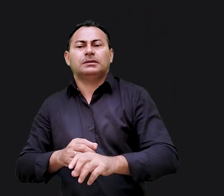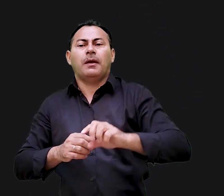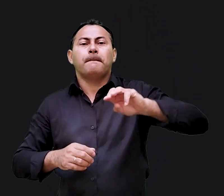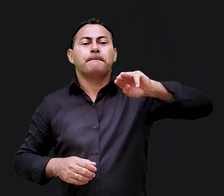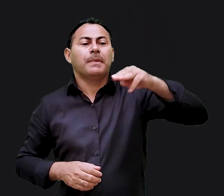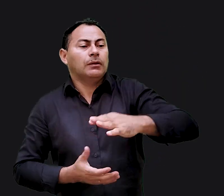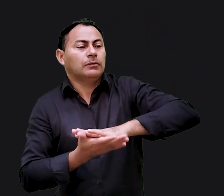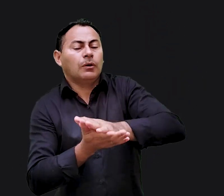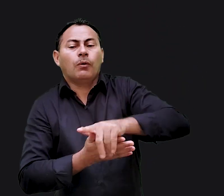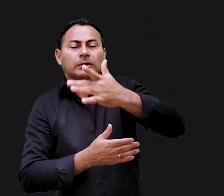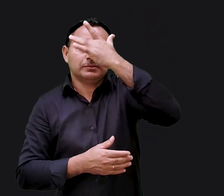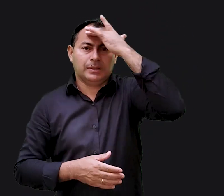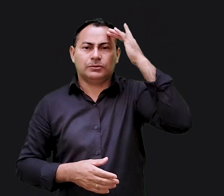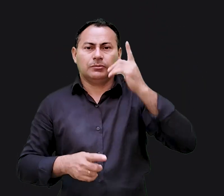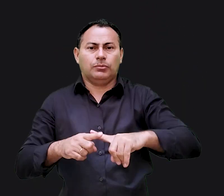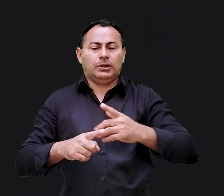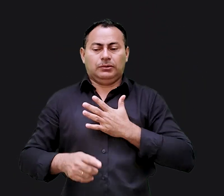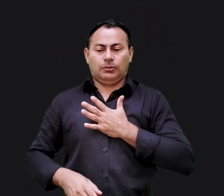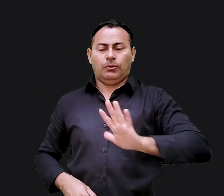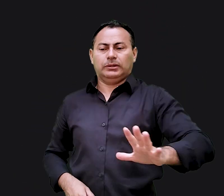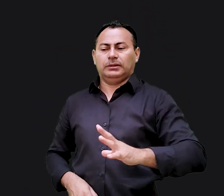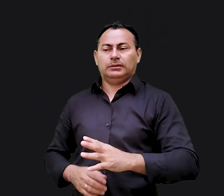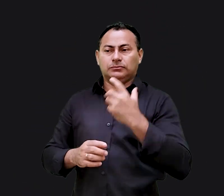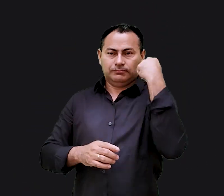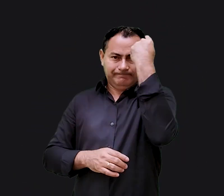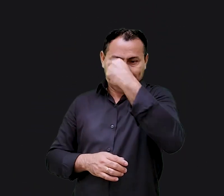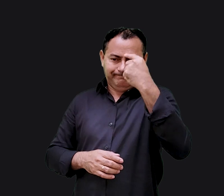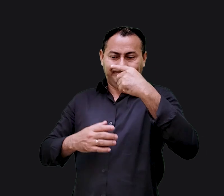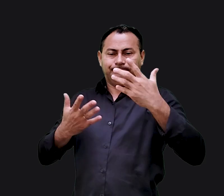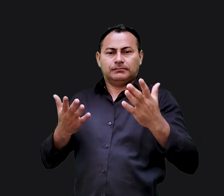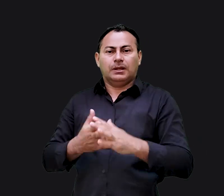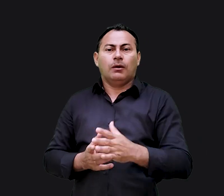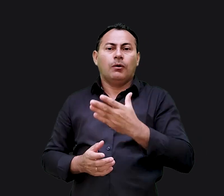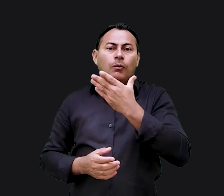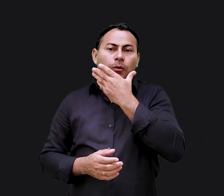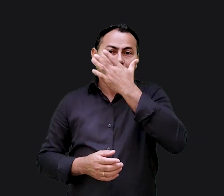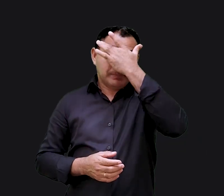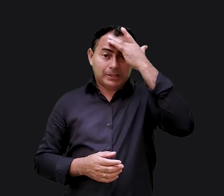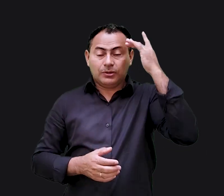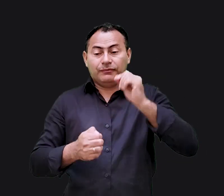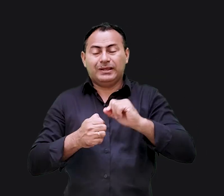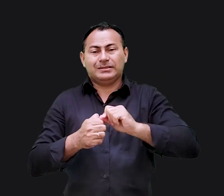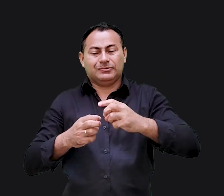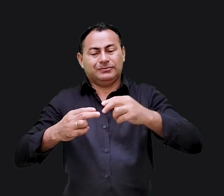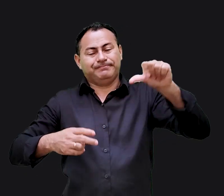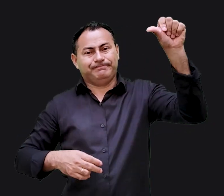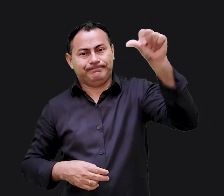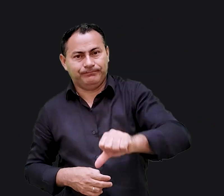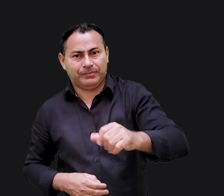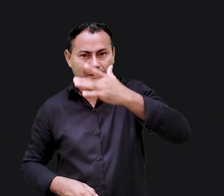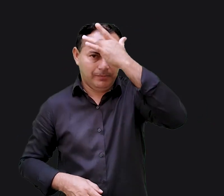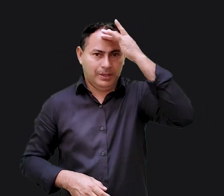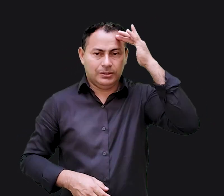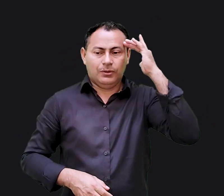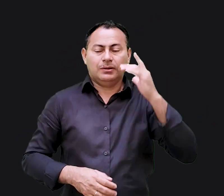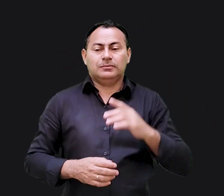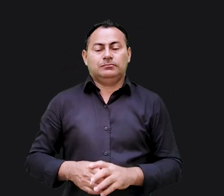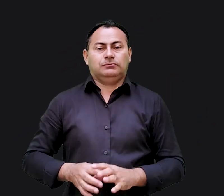incinerou seis milhões de outros macacos porque não gostava da cara deles o homem já fez coisas terríveis o homem